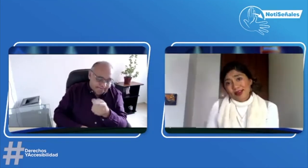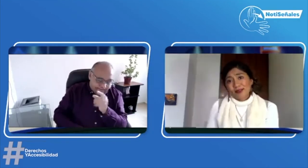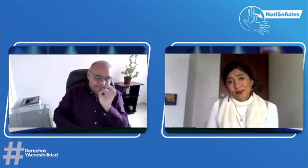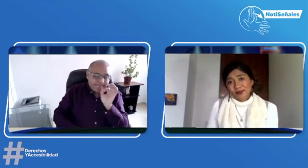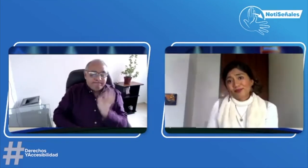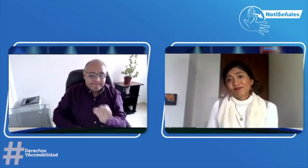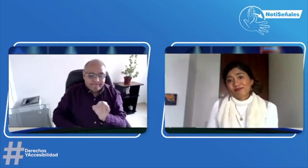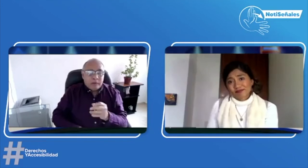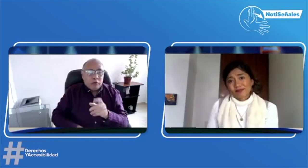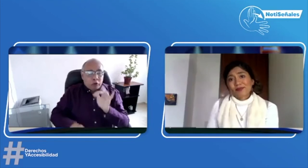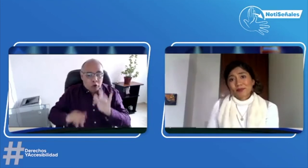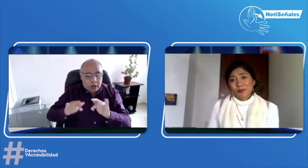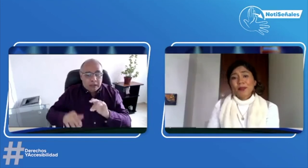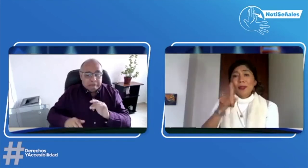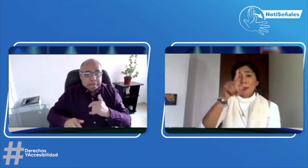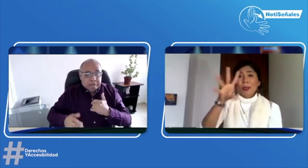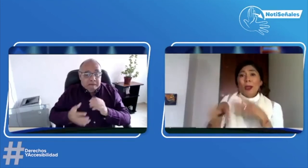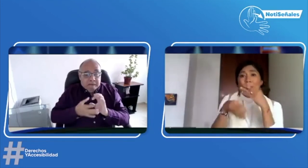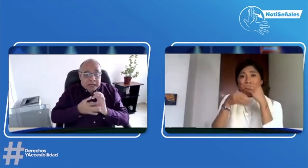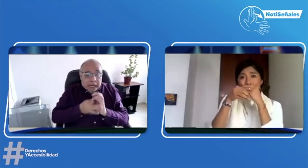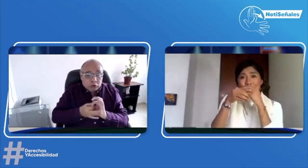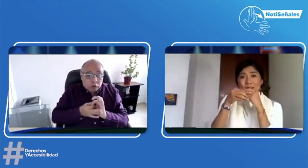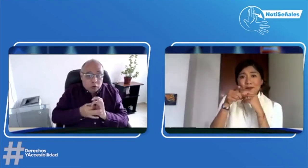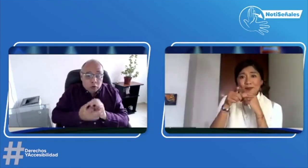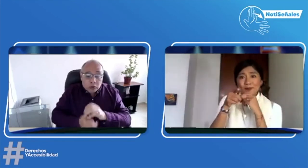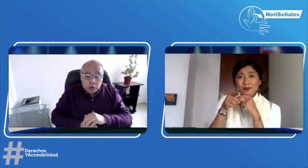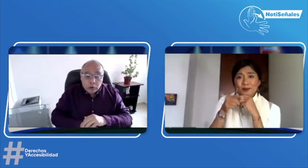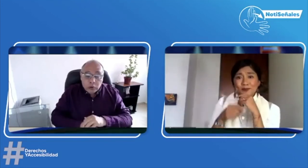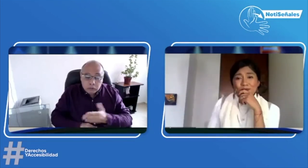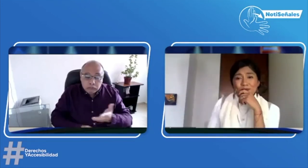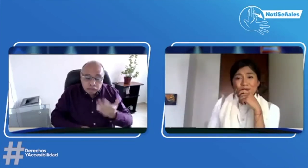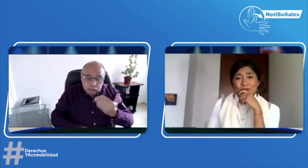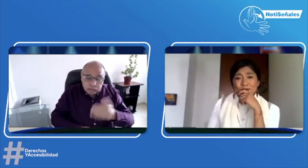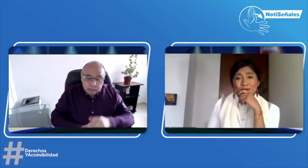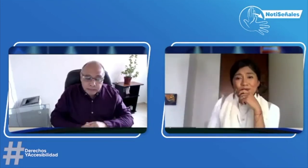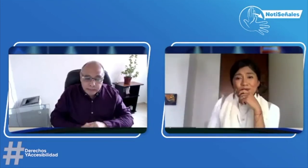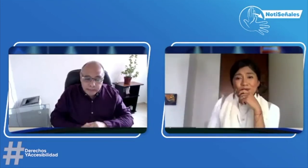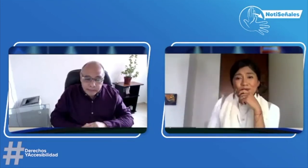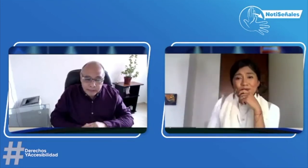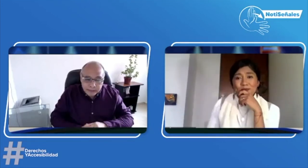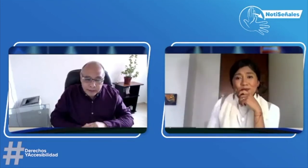nacional electoral. Sí, nos toca hacer esa incidencia. Sí, adelante.